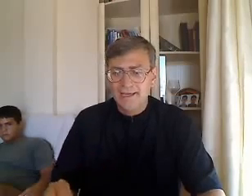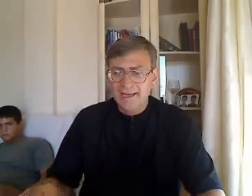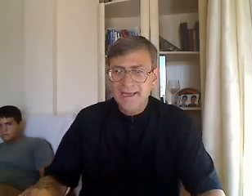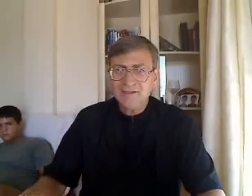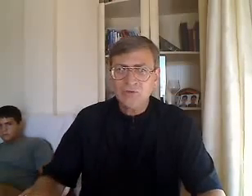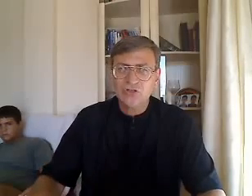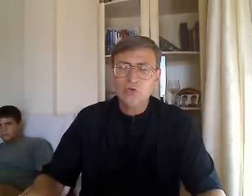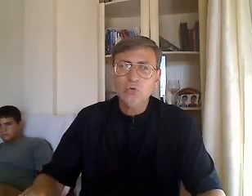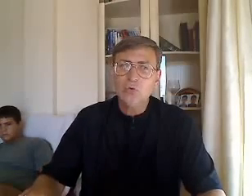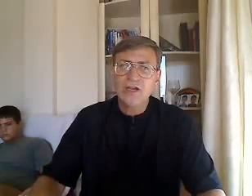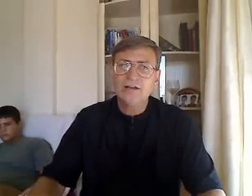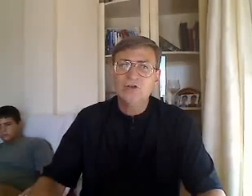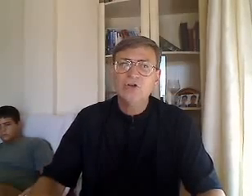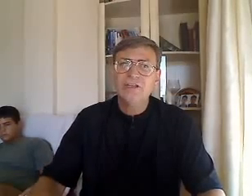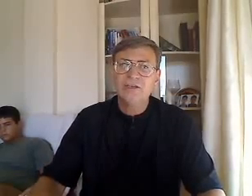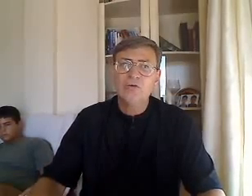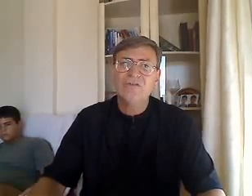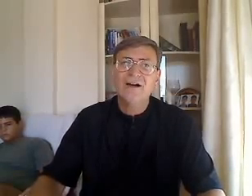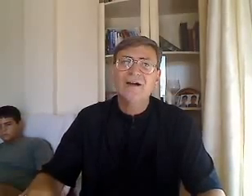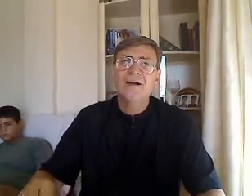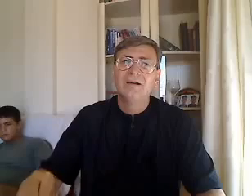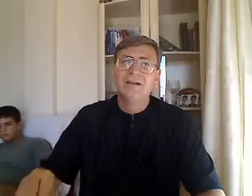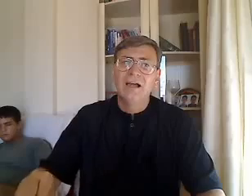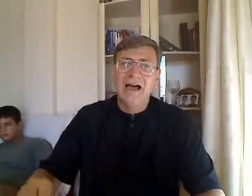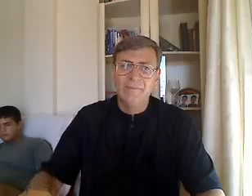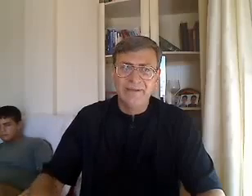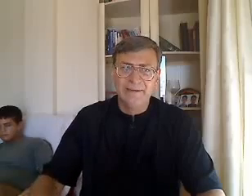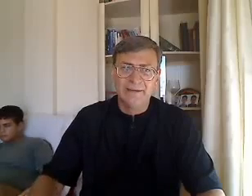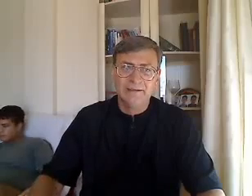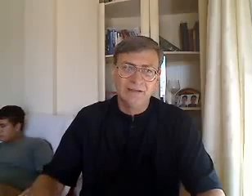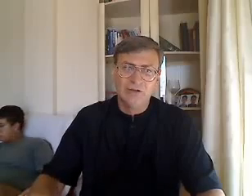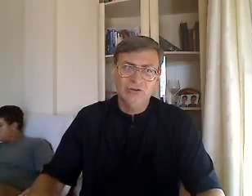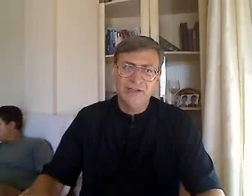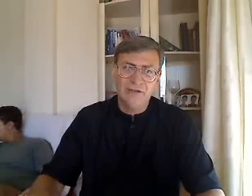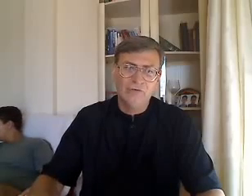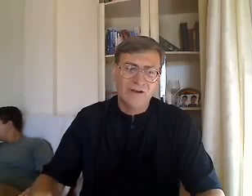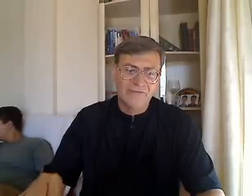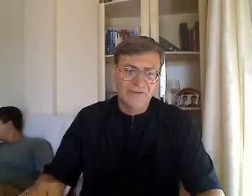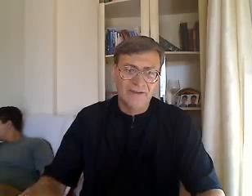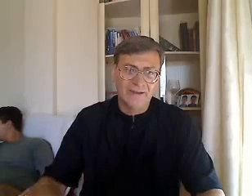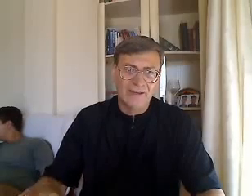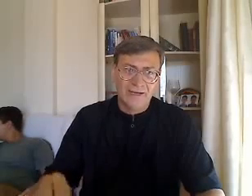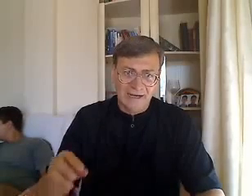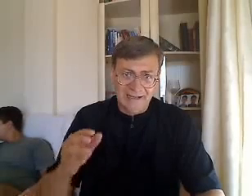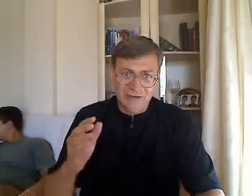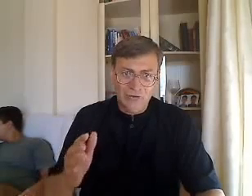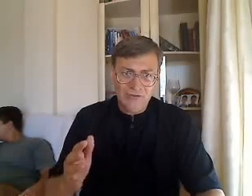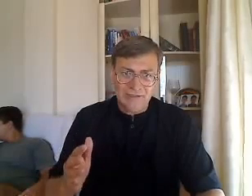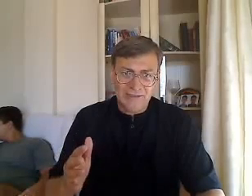Eso es un lugar donde Jehová habita. Donde Jehová vive. Entonces,